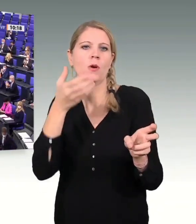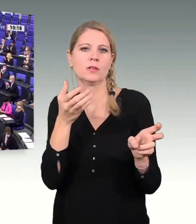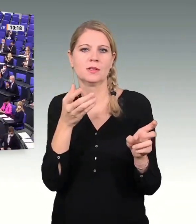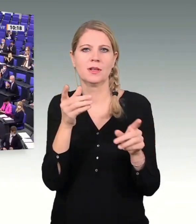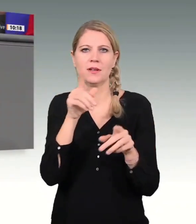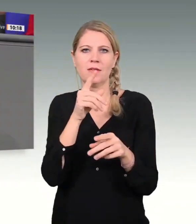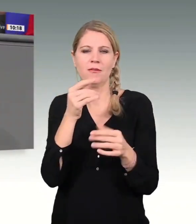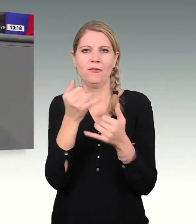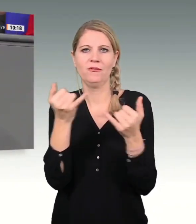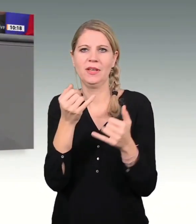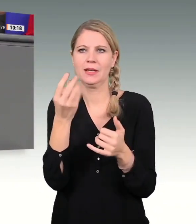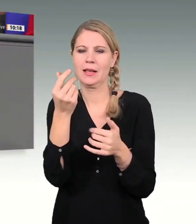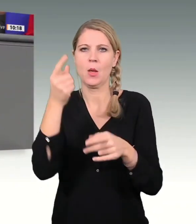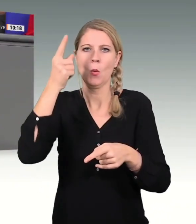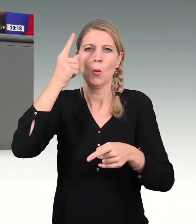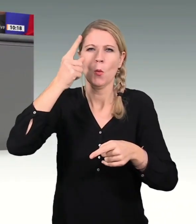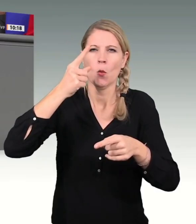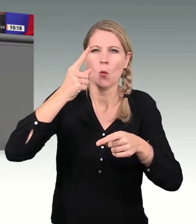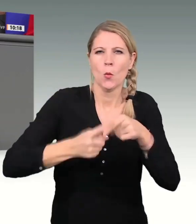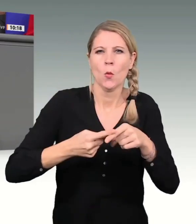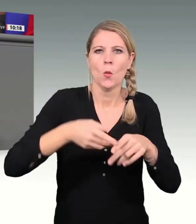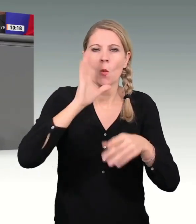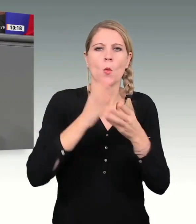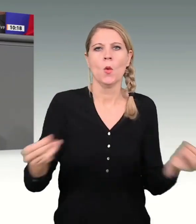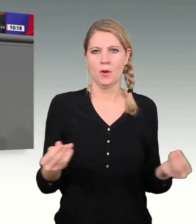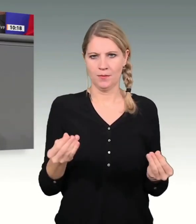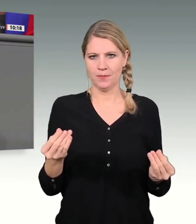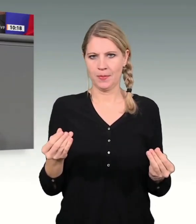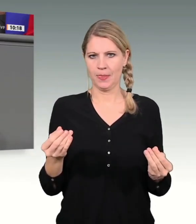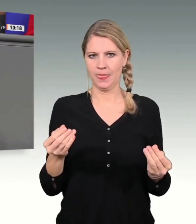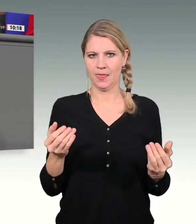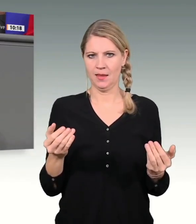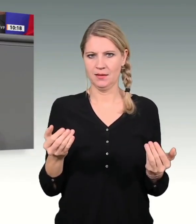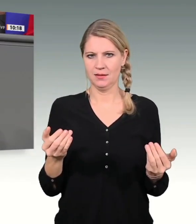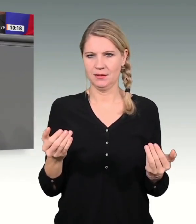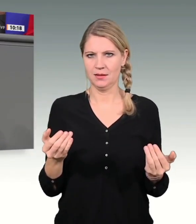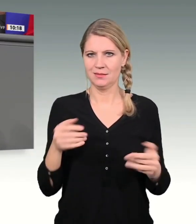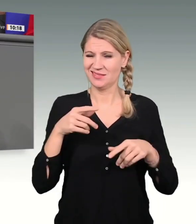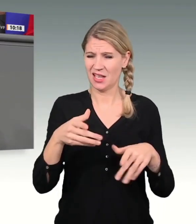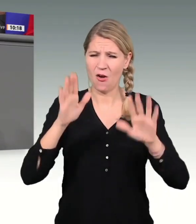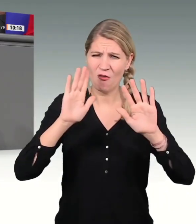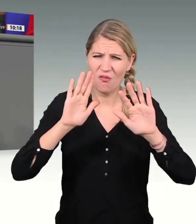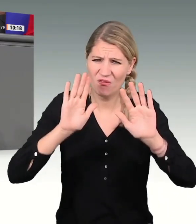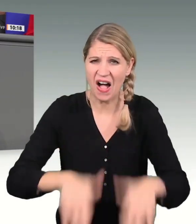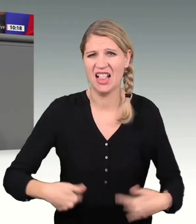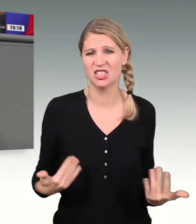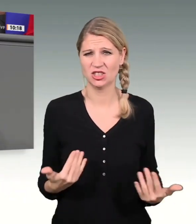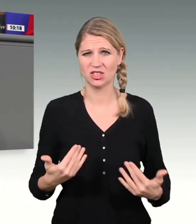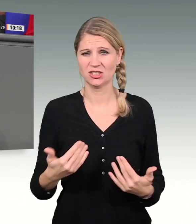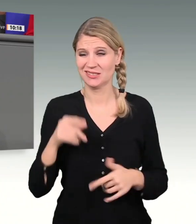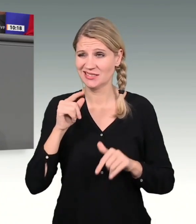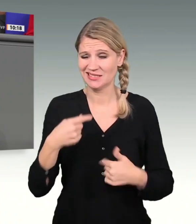Es ist und bleibt falsch, weshalb wir als Union diesen völlig unnötigen